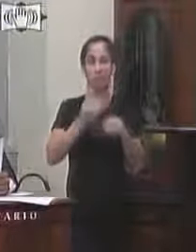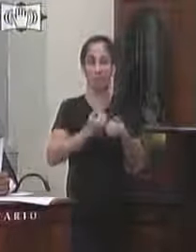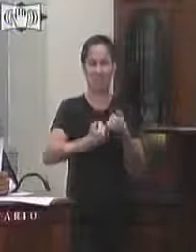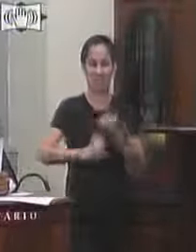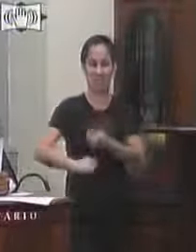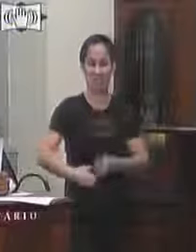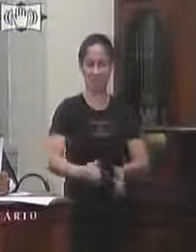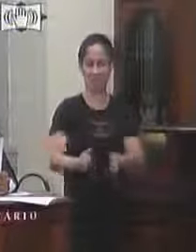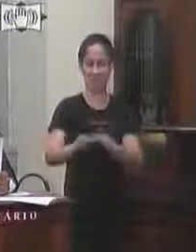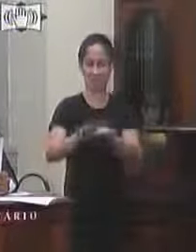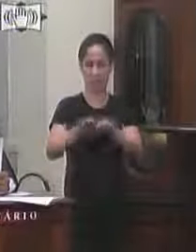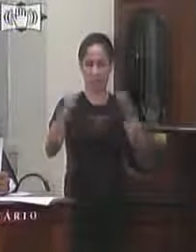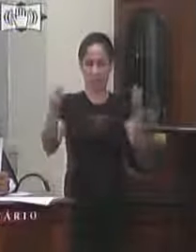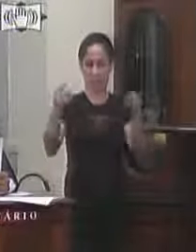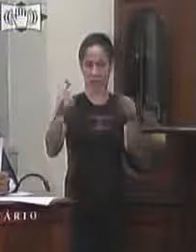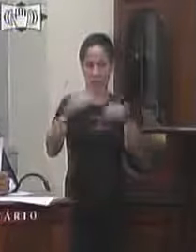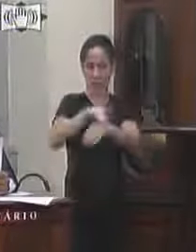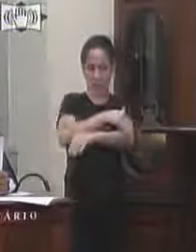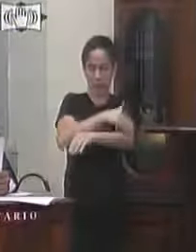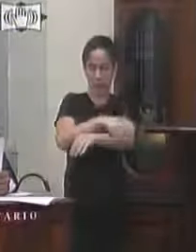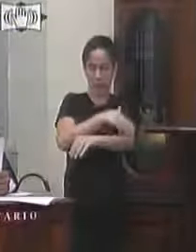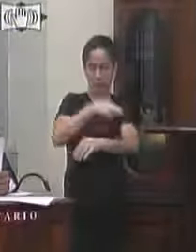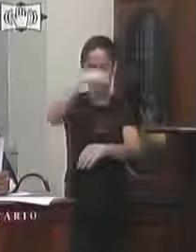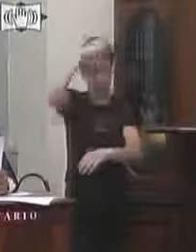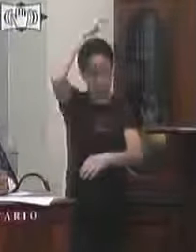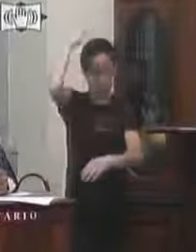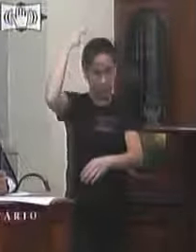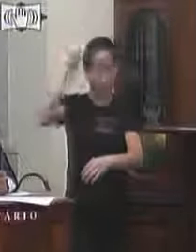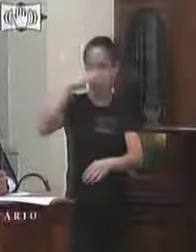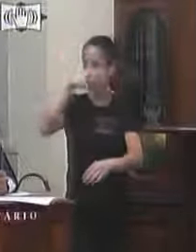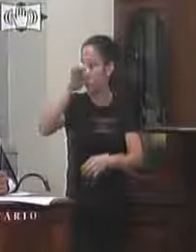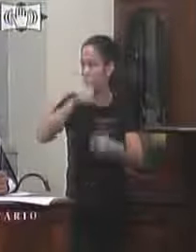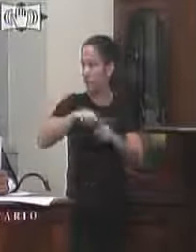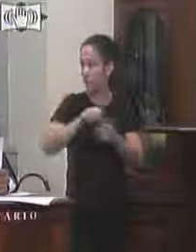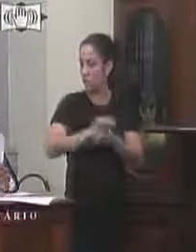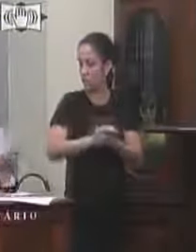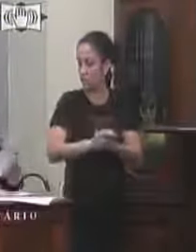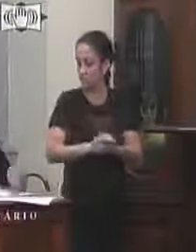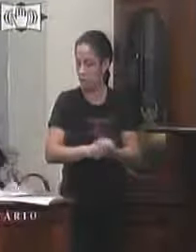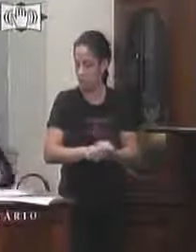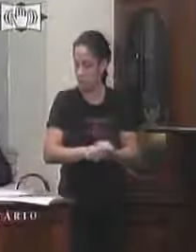aberto na rua Isair Alves Sacramento no bairro São José das Palmeiras é indicação